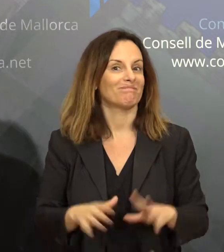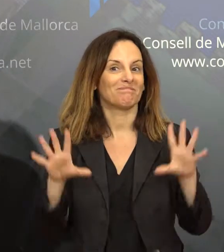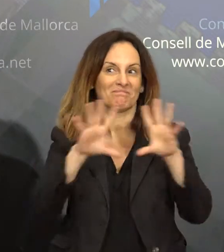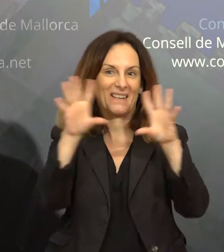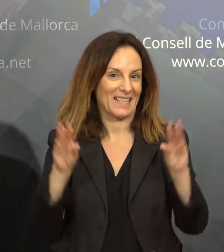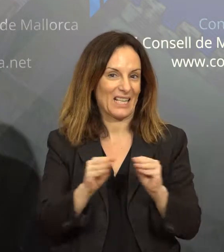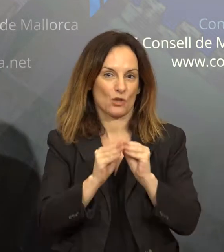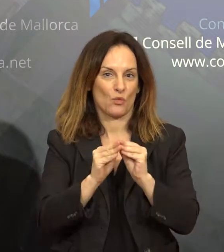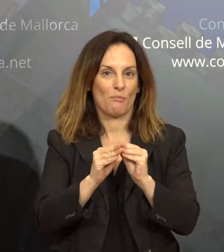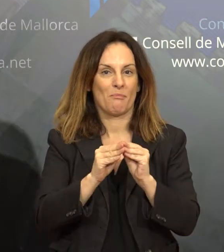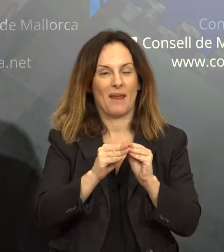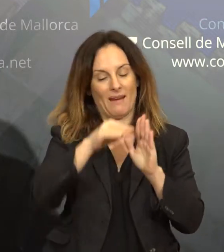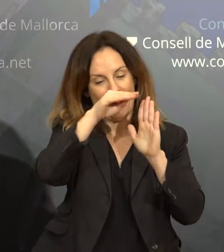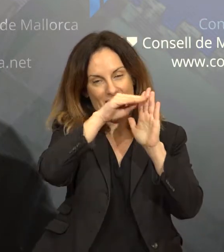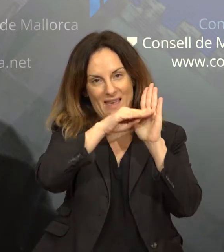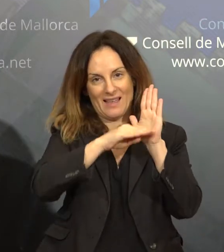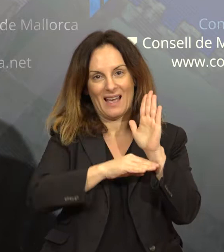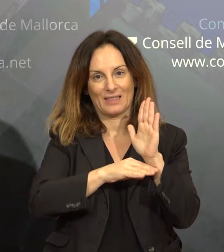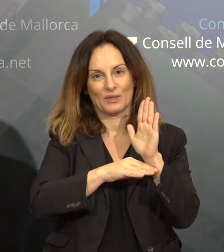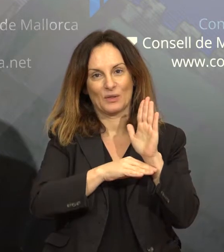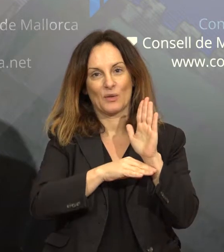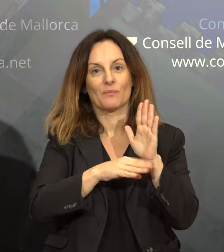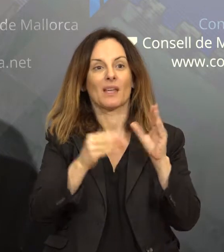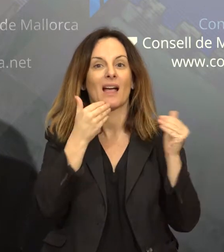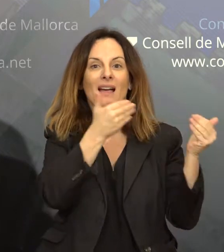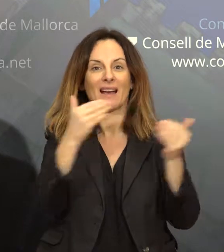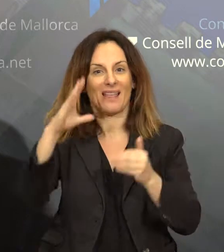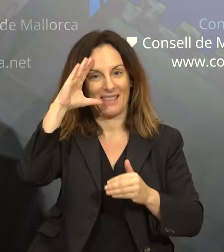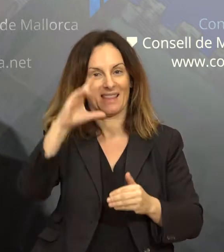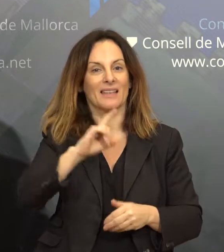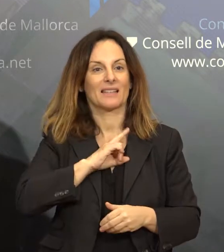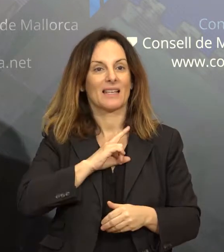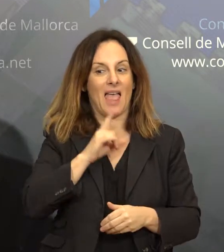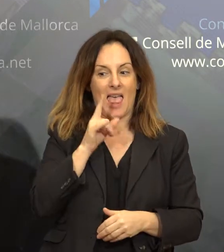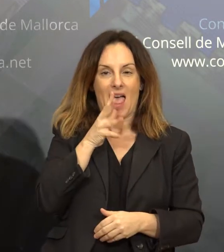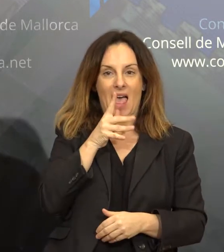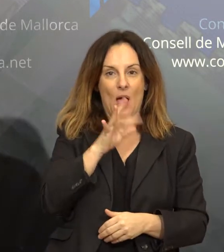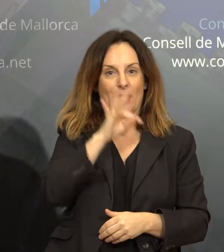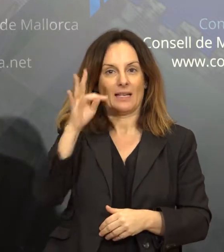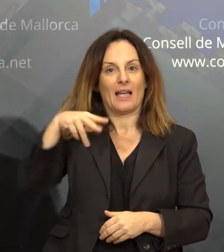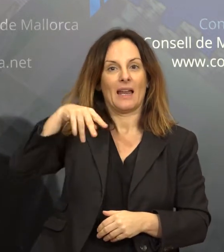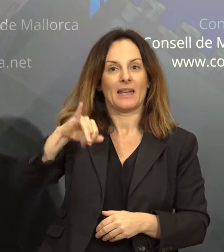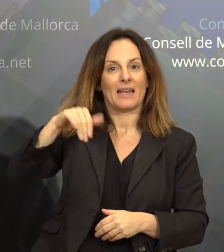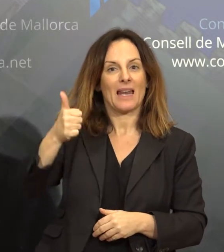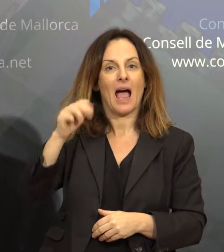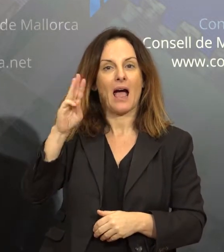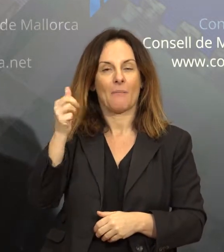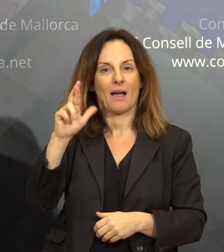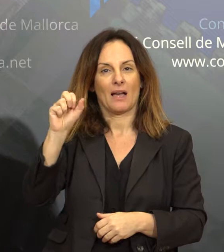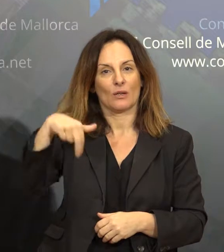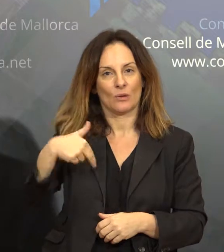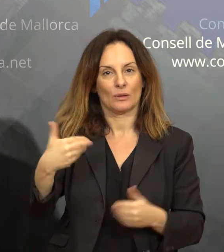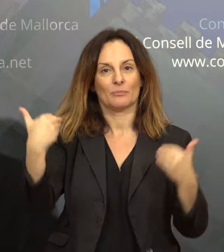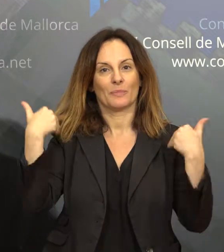actes. Moltes gràcies. La Nina Parrón, sa directora insular, pot donar alguns